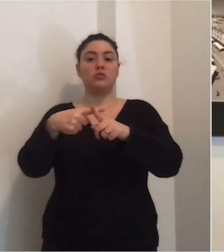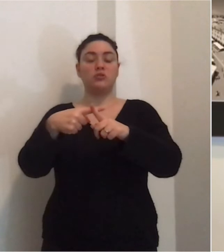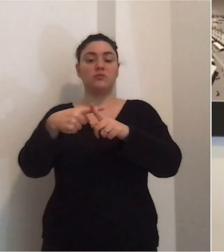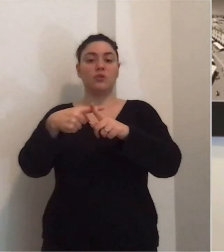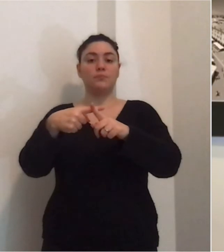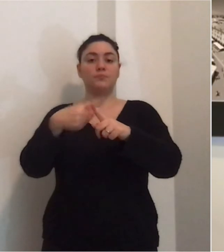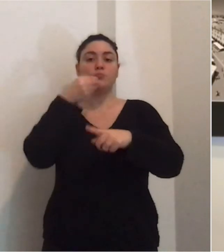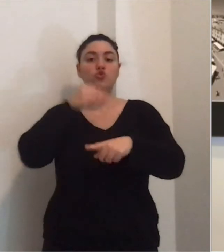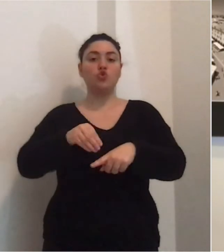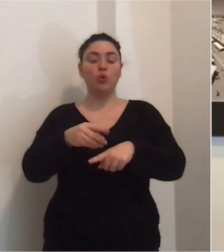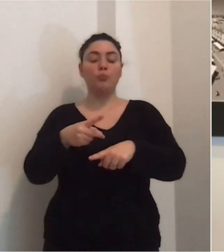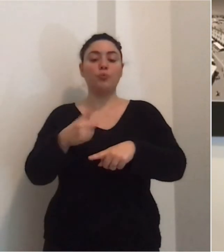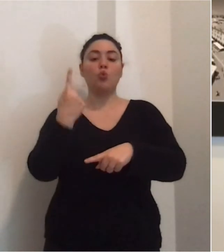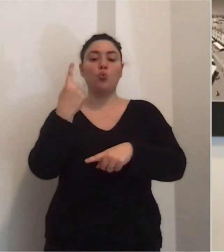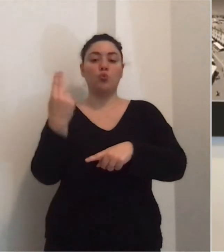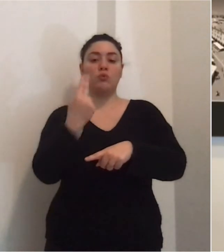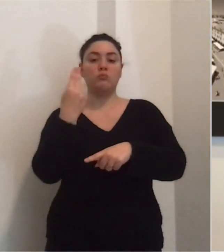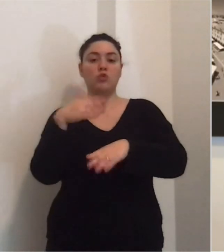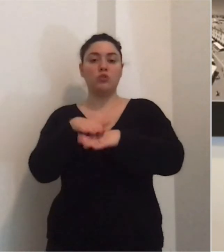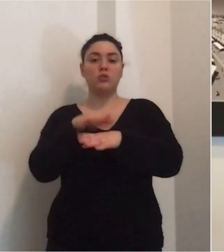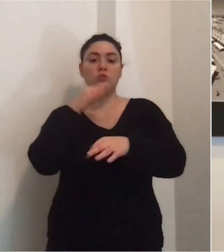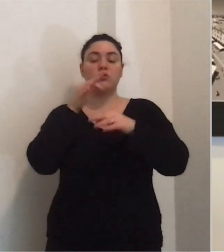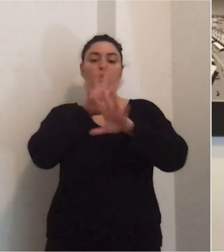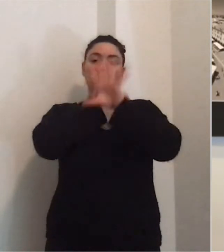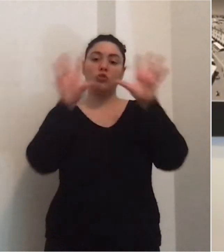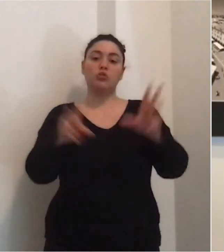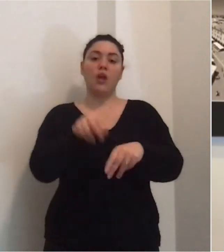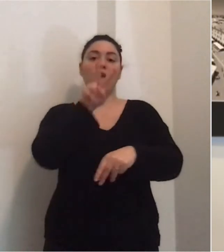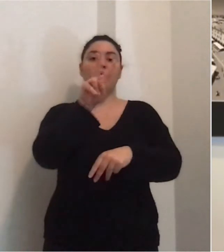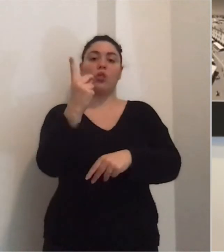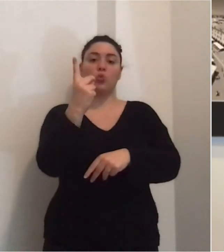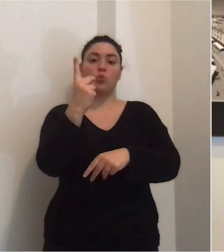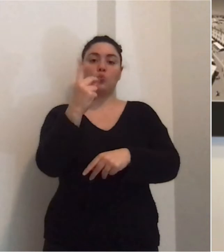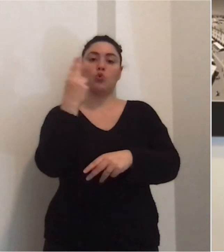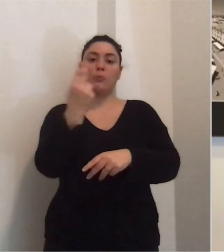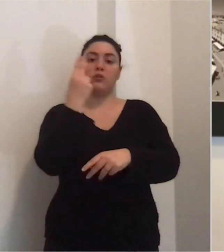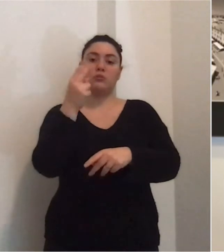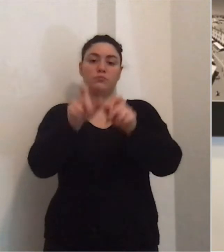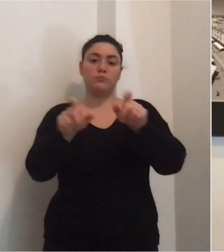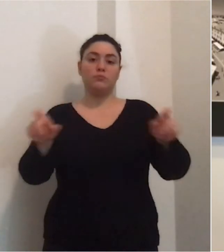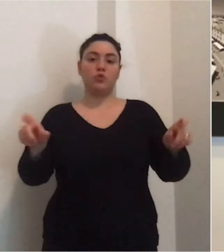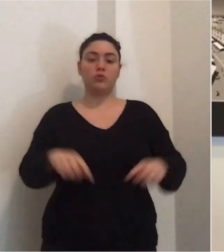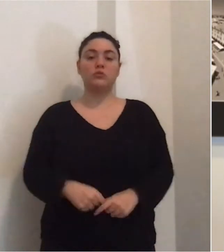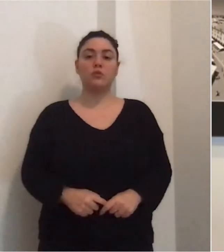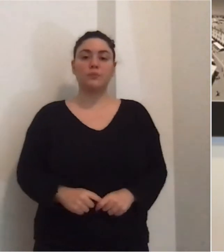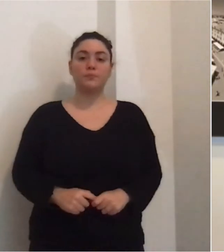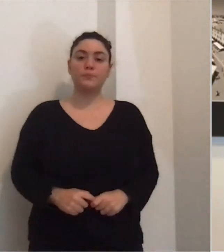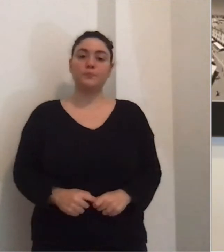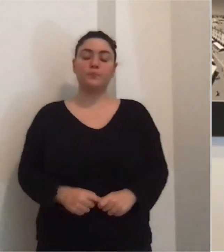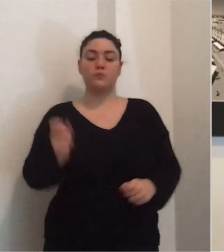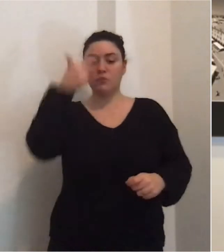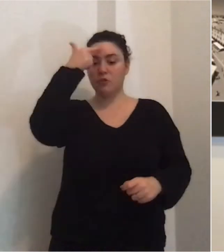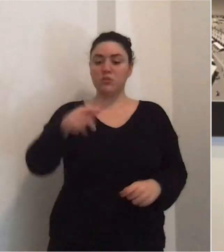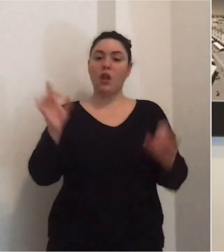positività e purtroppo si aggiunge un decesso e quindi arriviamo a 21 decessi,